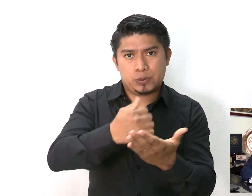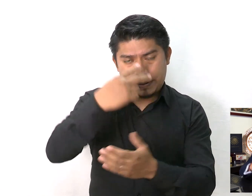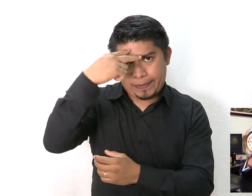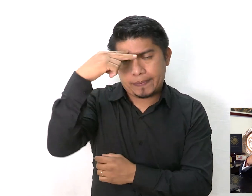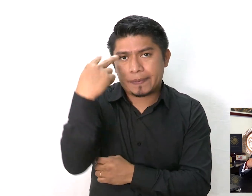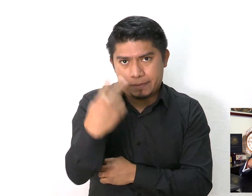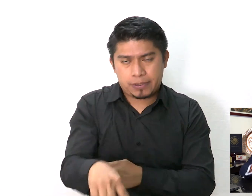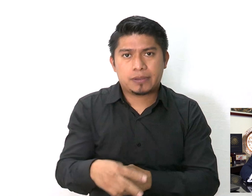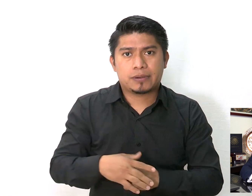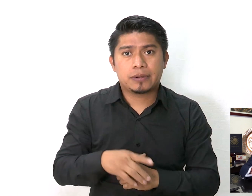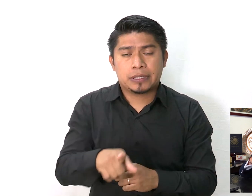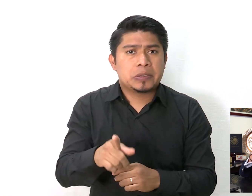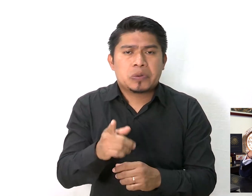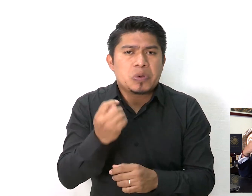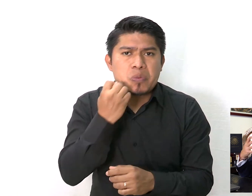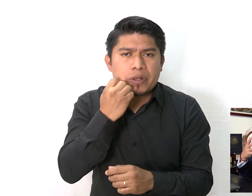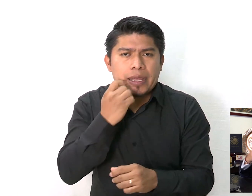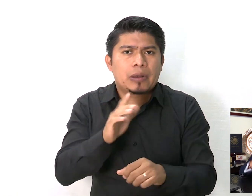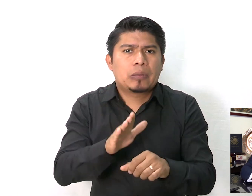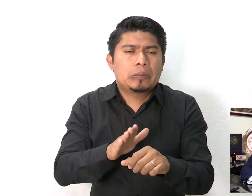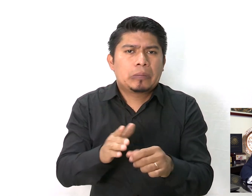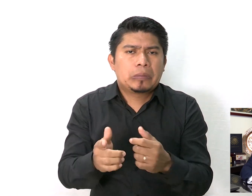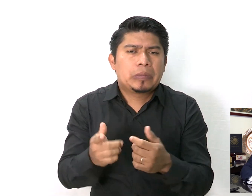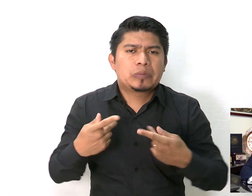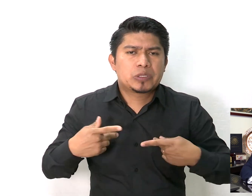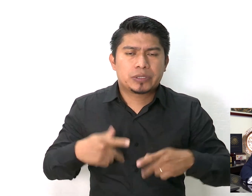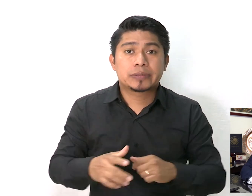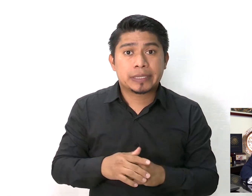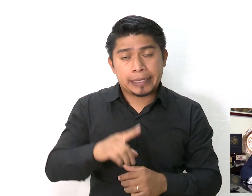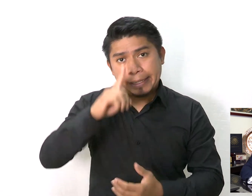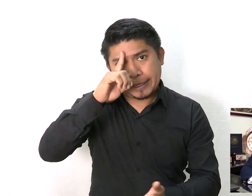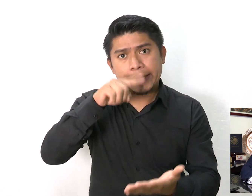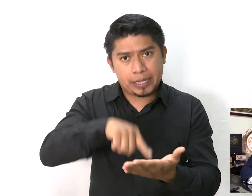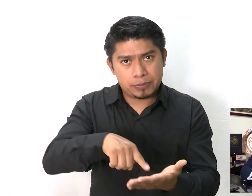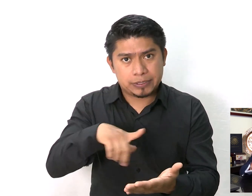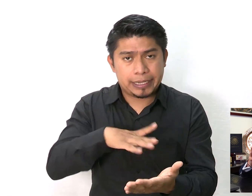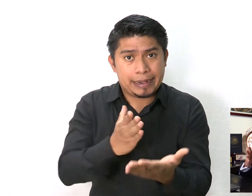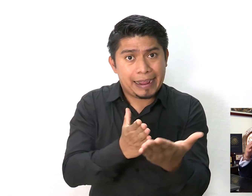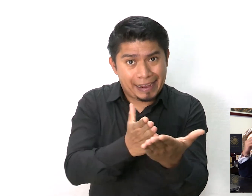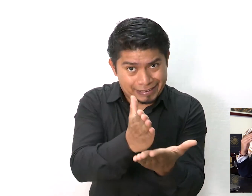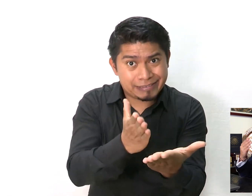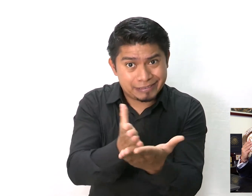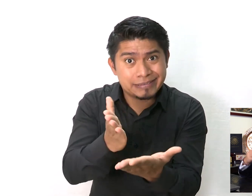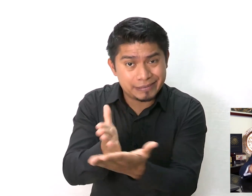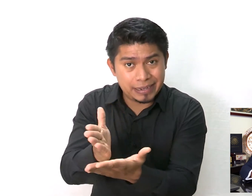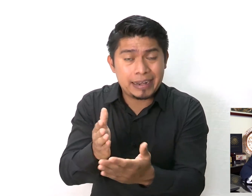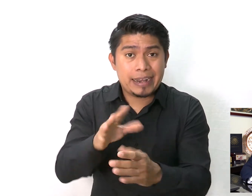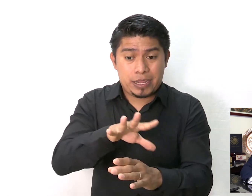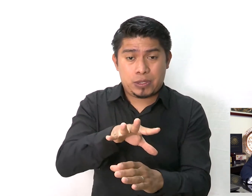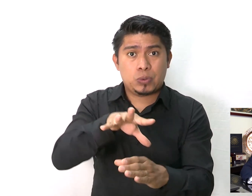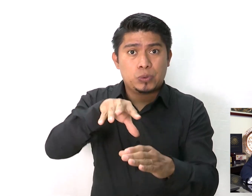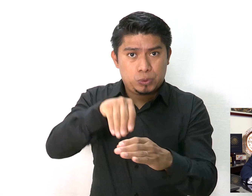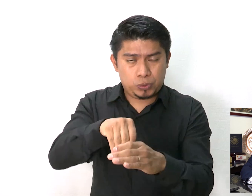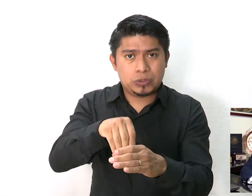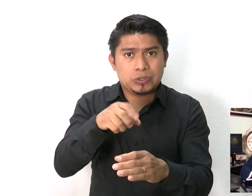capital, sin excepción alguna. Creemos firmemente que la accesibilidad y la inclusión son principios